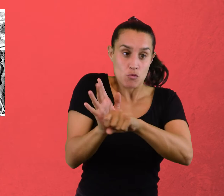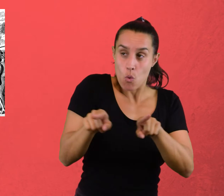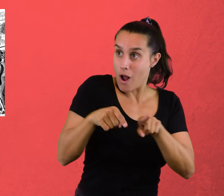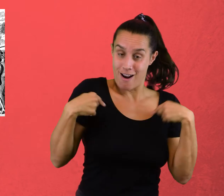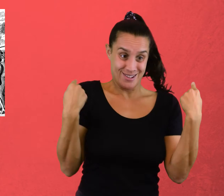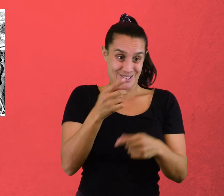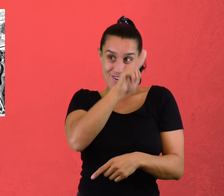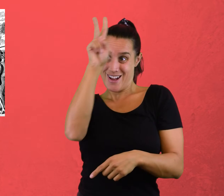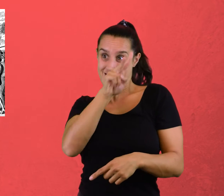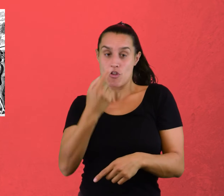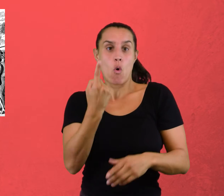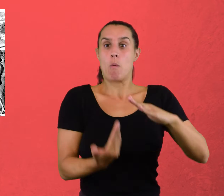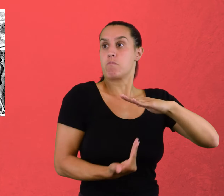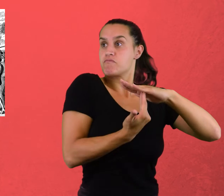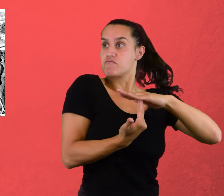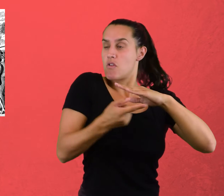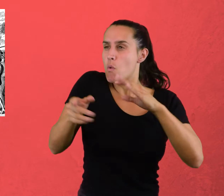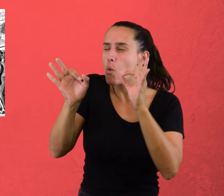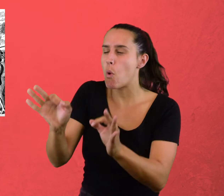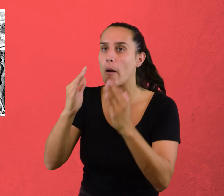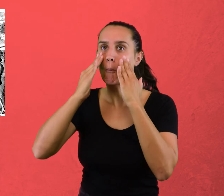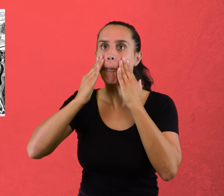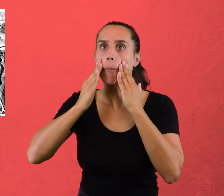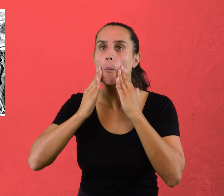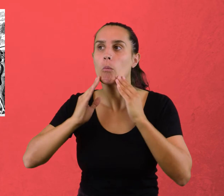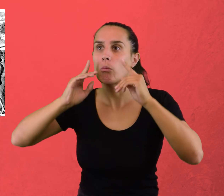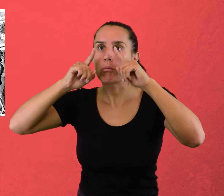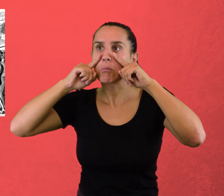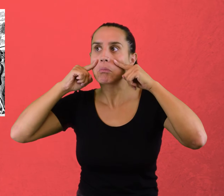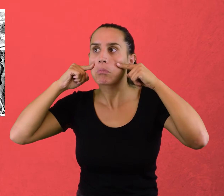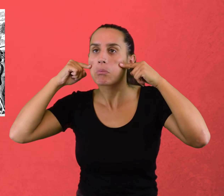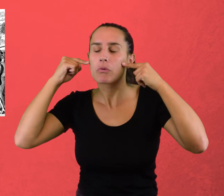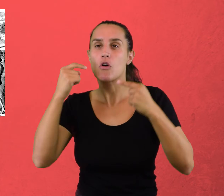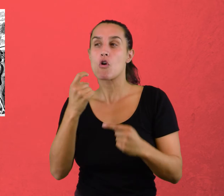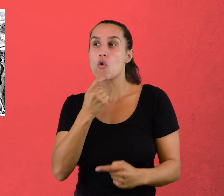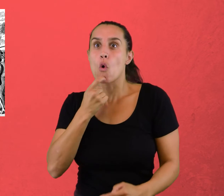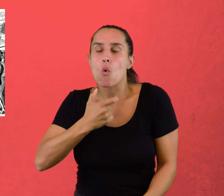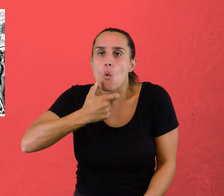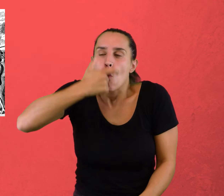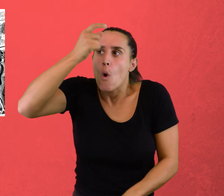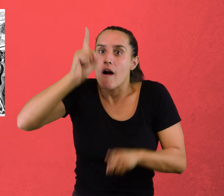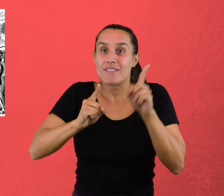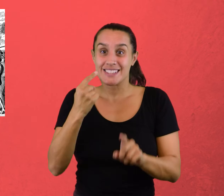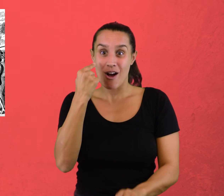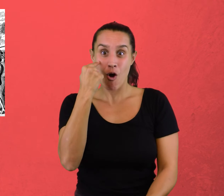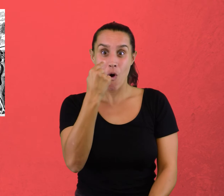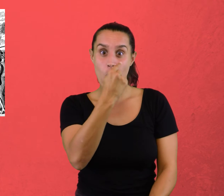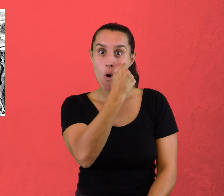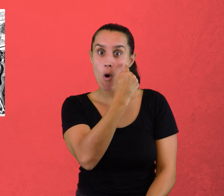la leche de la nuez de coco, y a veces se ponía rojo. Sus ojos eran del color del cielo.